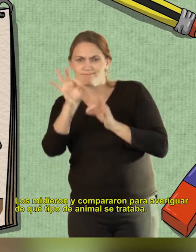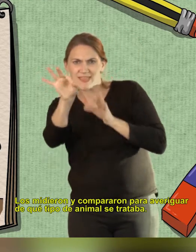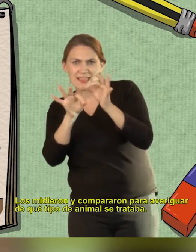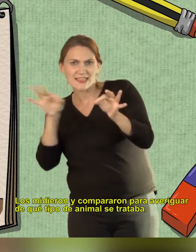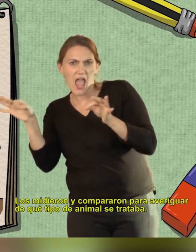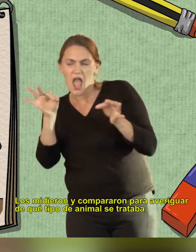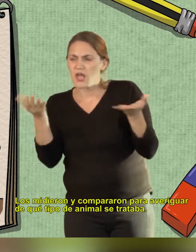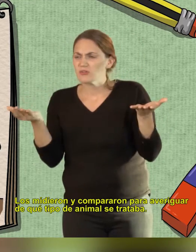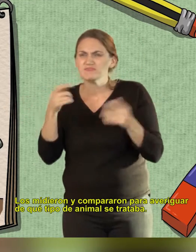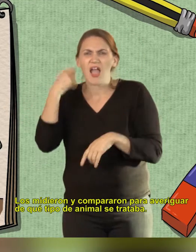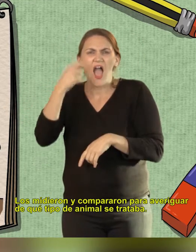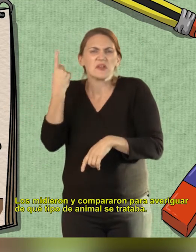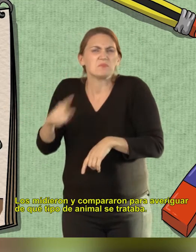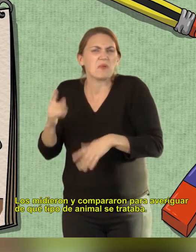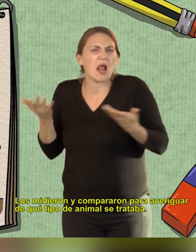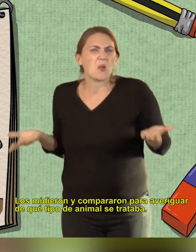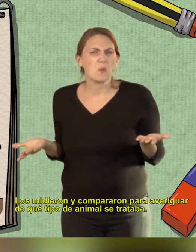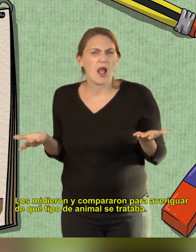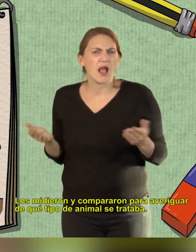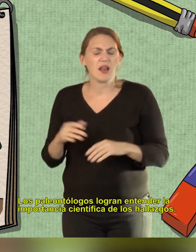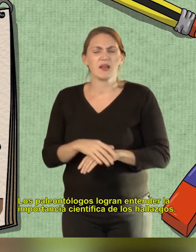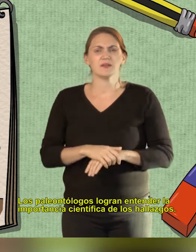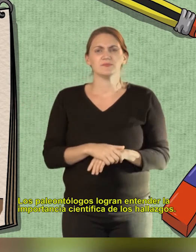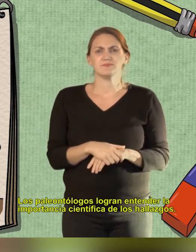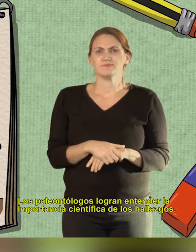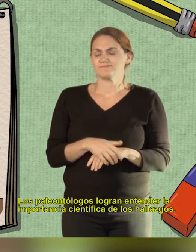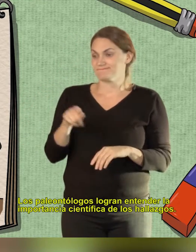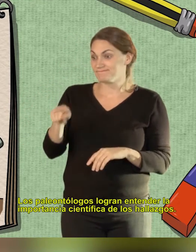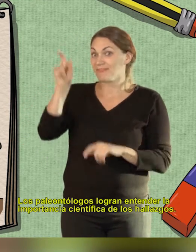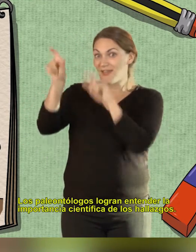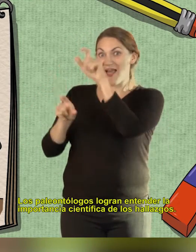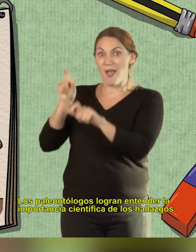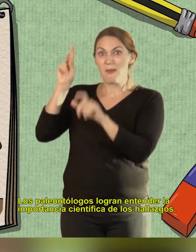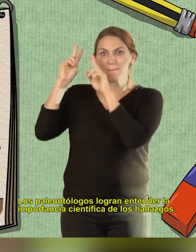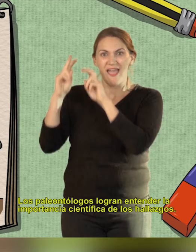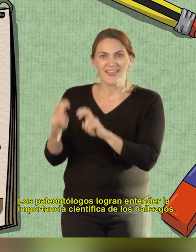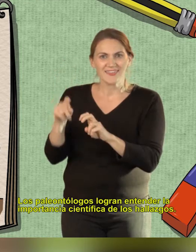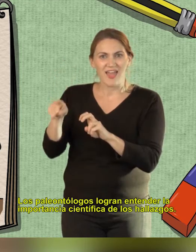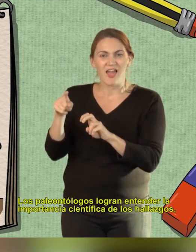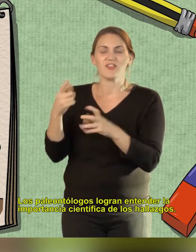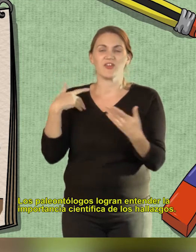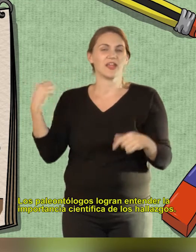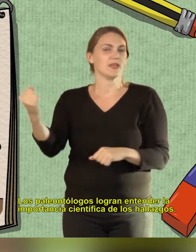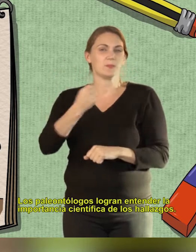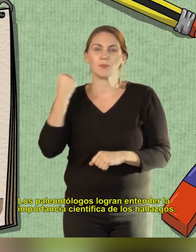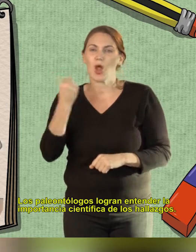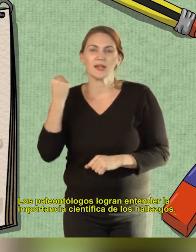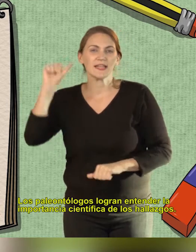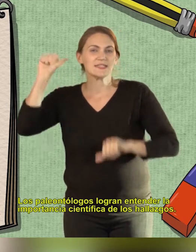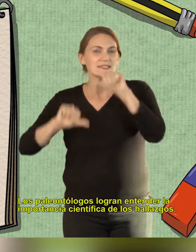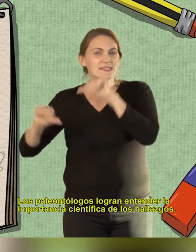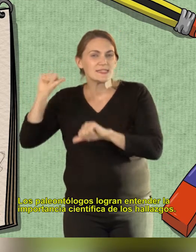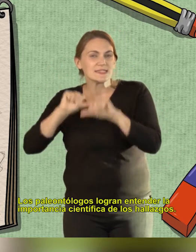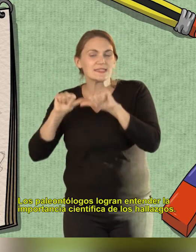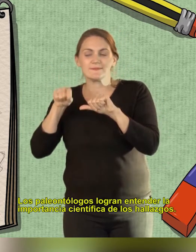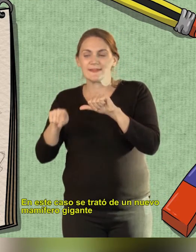charlas de difusión, de todo. Correcto, correcto. También hoy estamos brindando a todos nuestras charlas